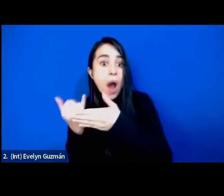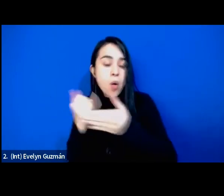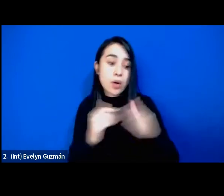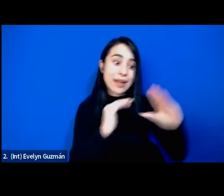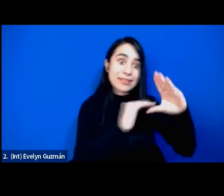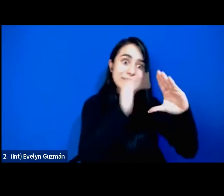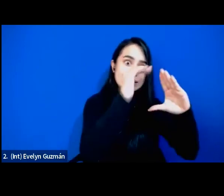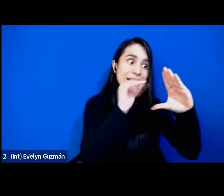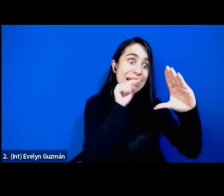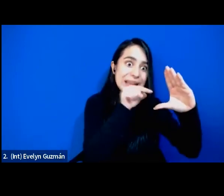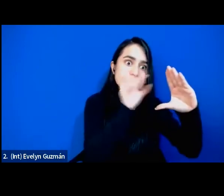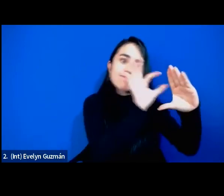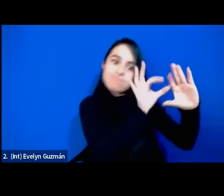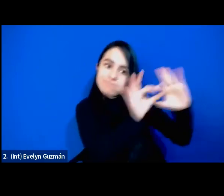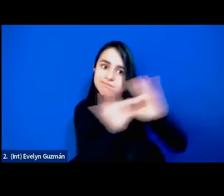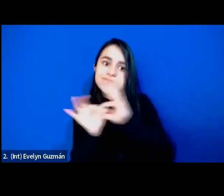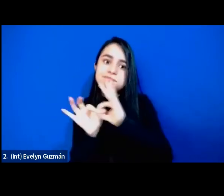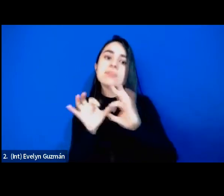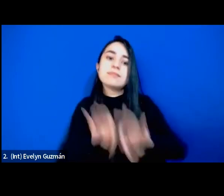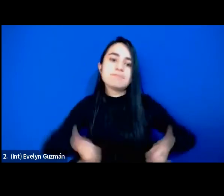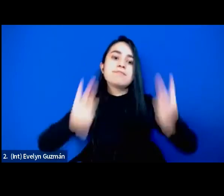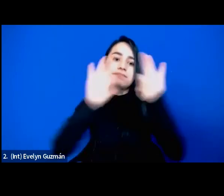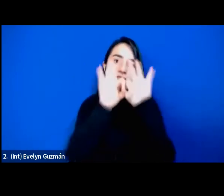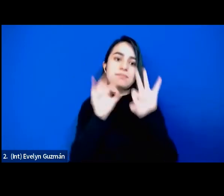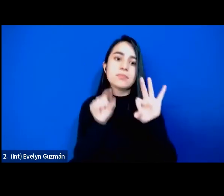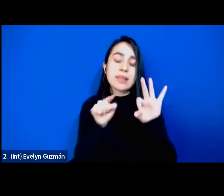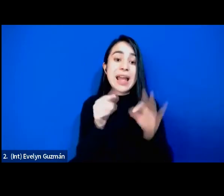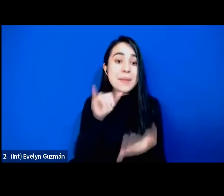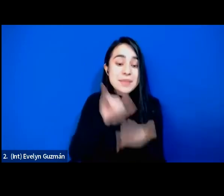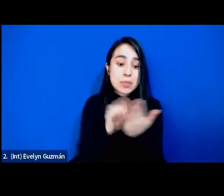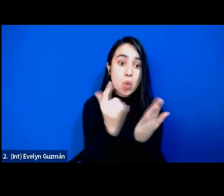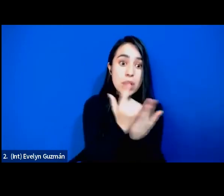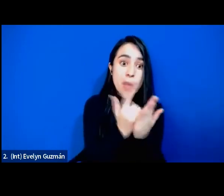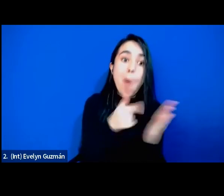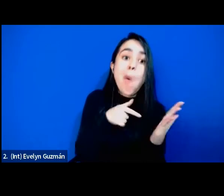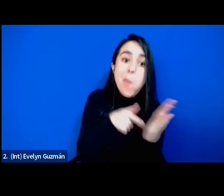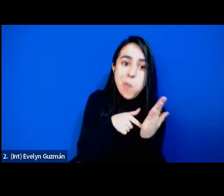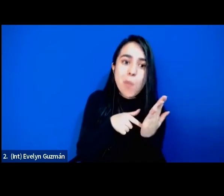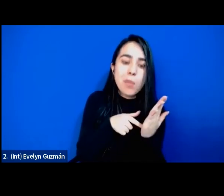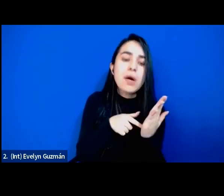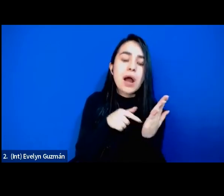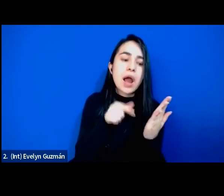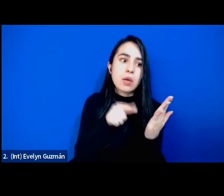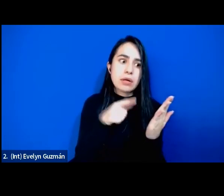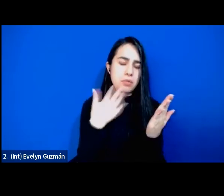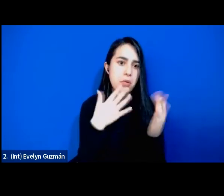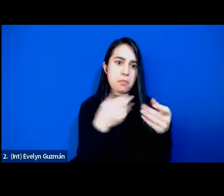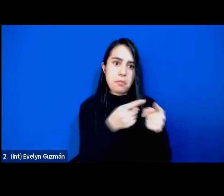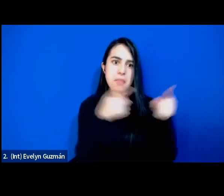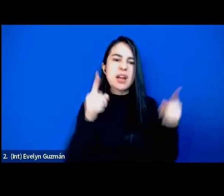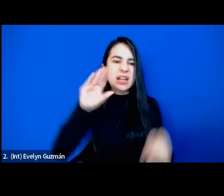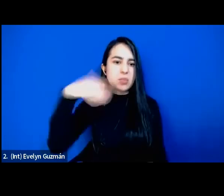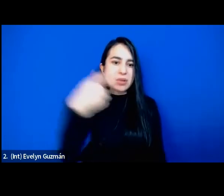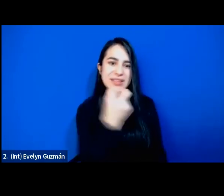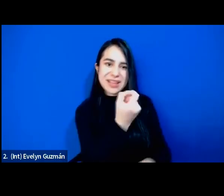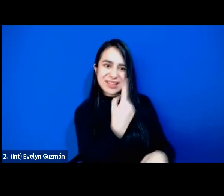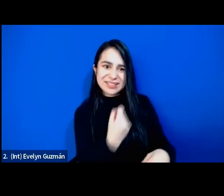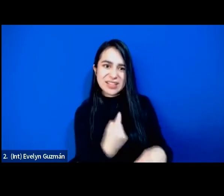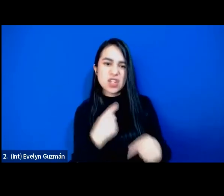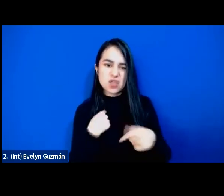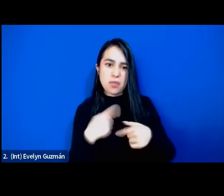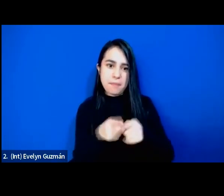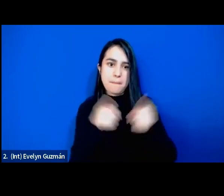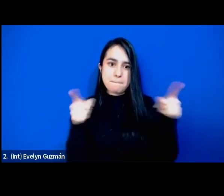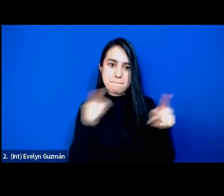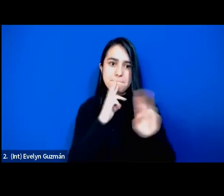importante y de la forma digamos que Mara lo hace que luego ya en las otras preguntas voy a ampliar un poquito más pero